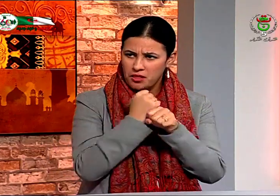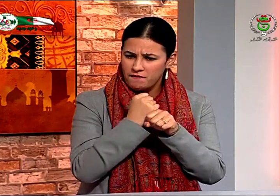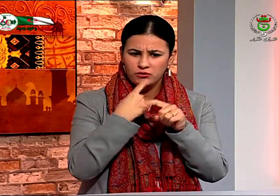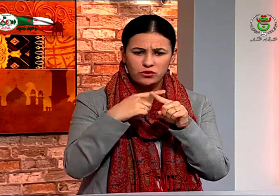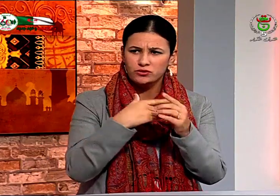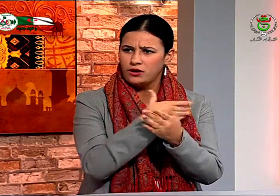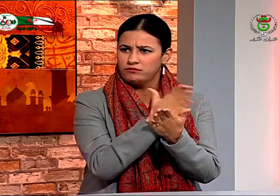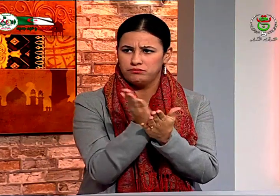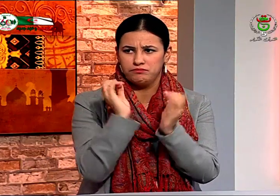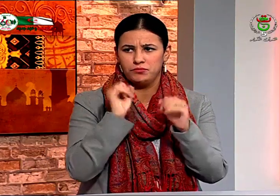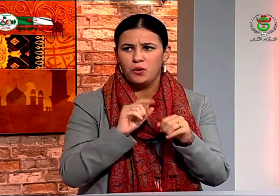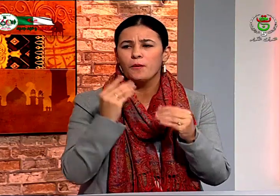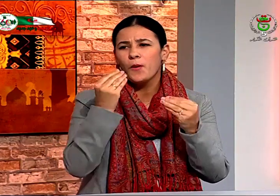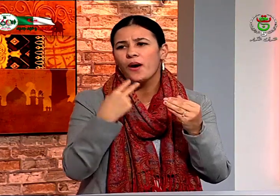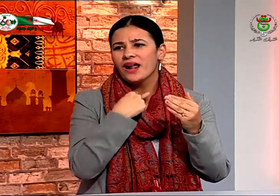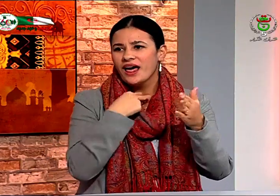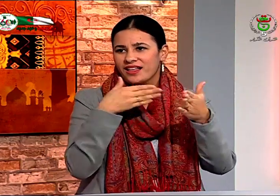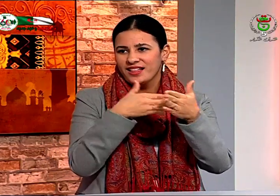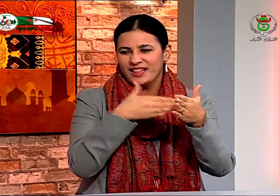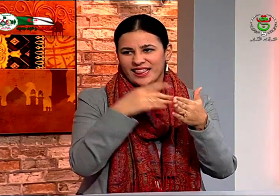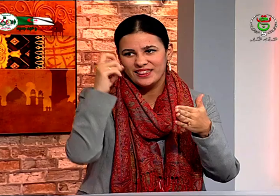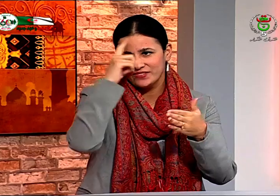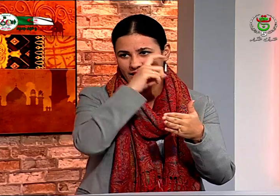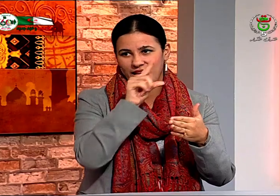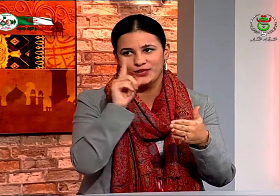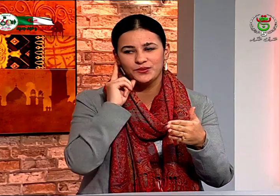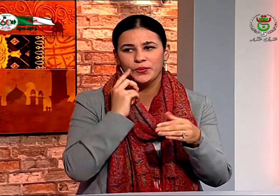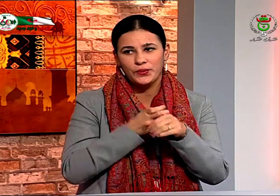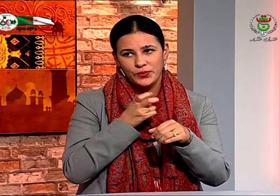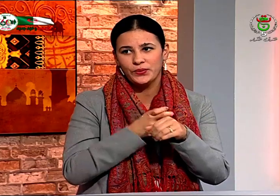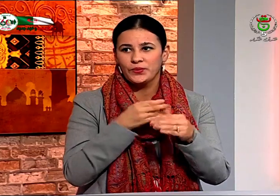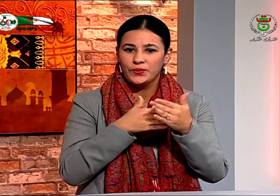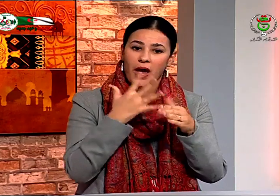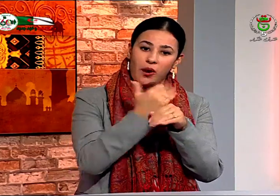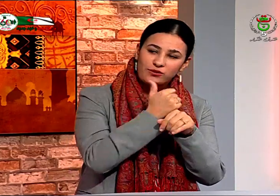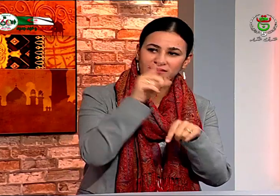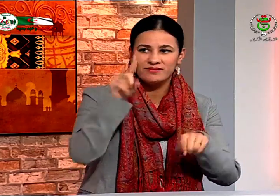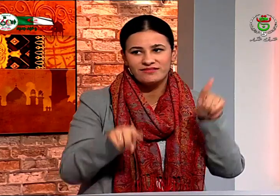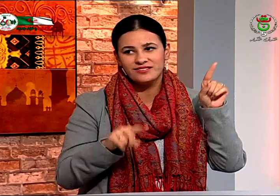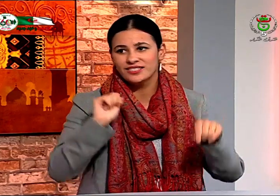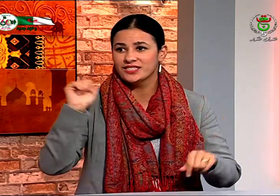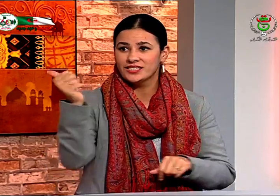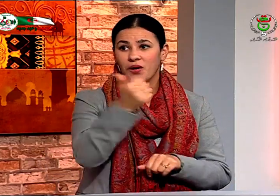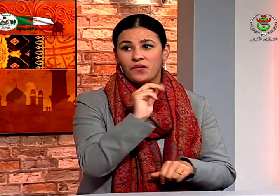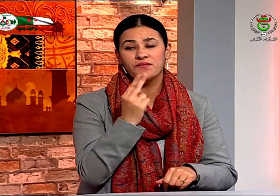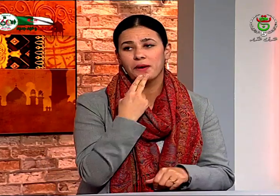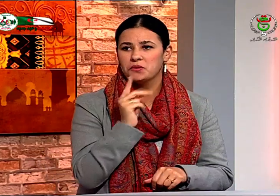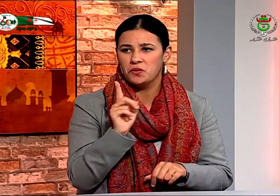في عملي أو في محيطي لم يكن هناك أشخاص يعني يقهروني كنت